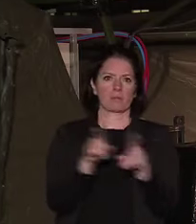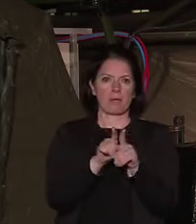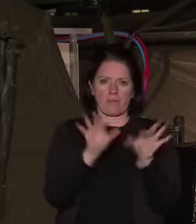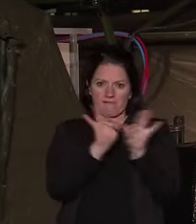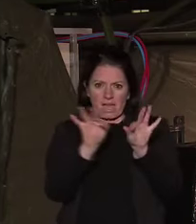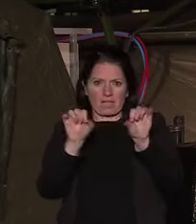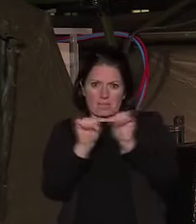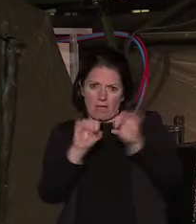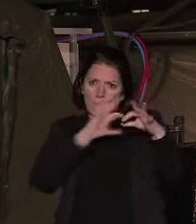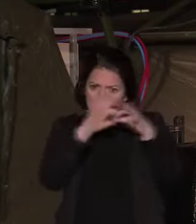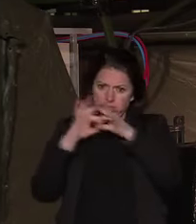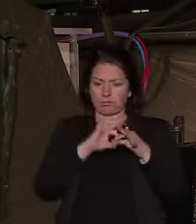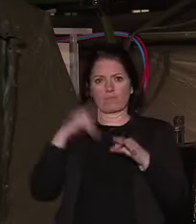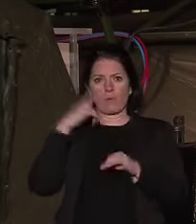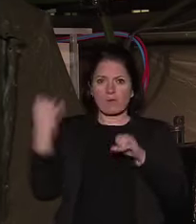de tenir et de vaincre.